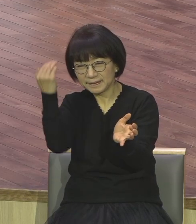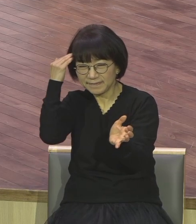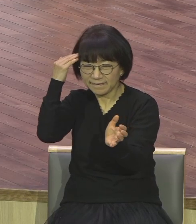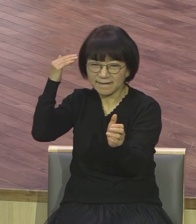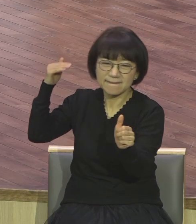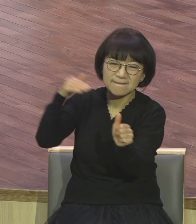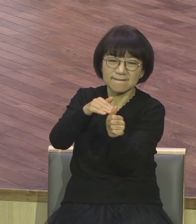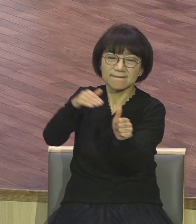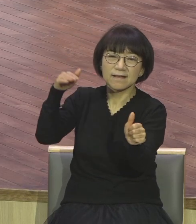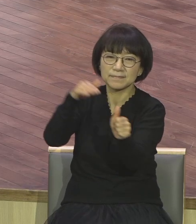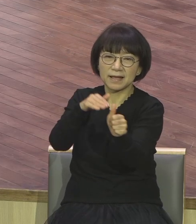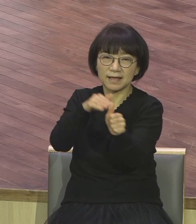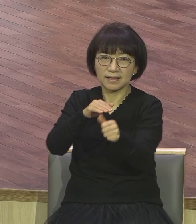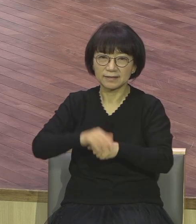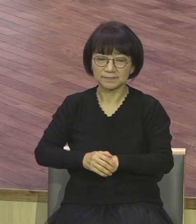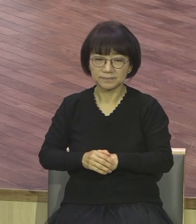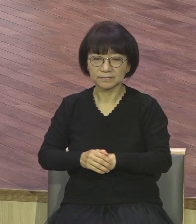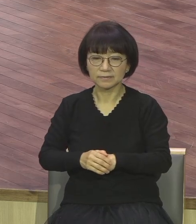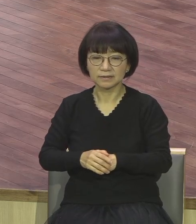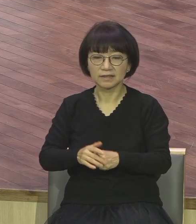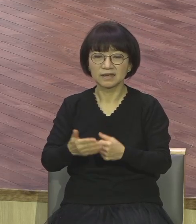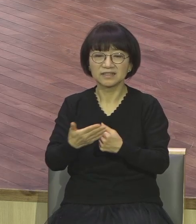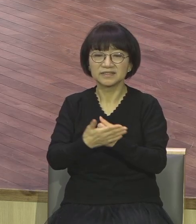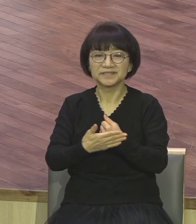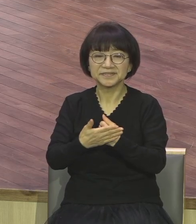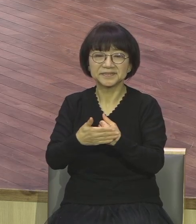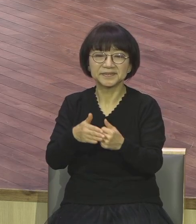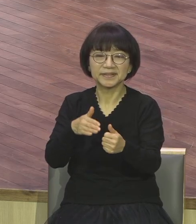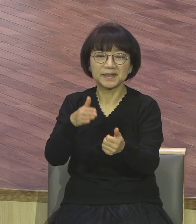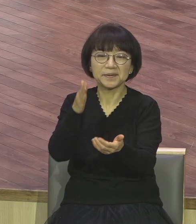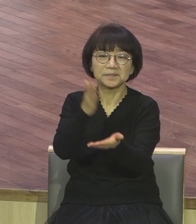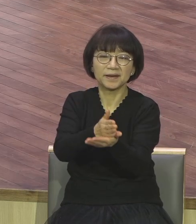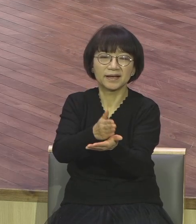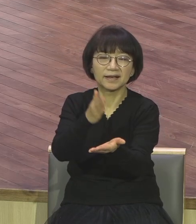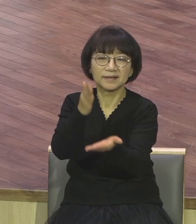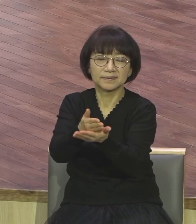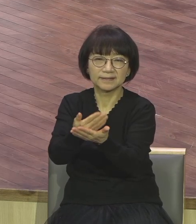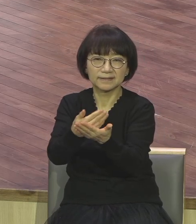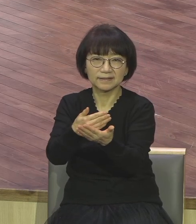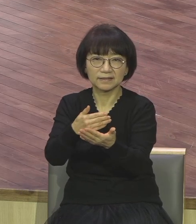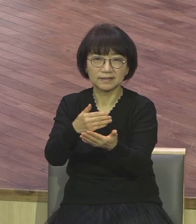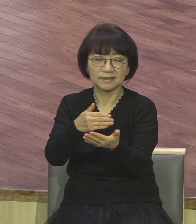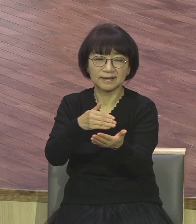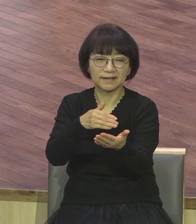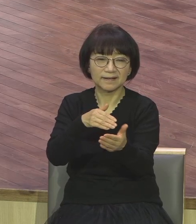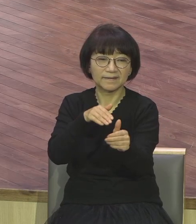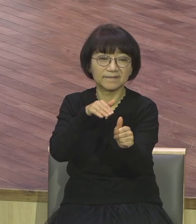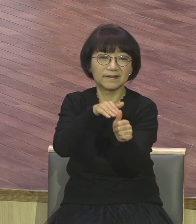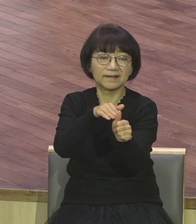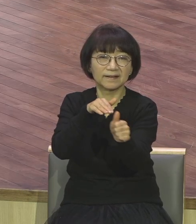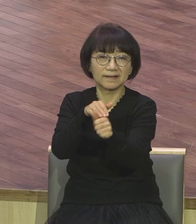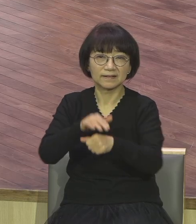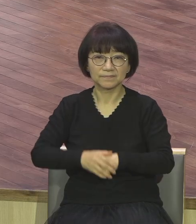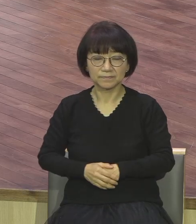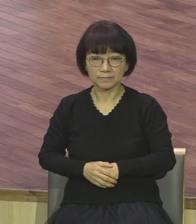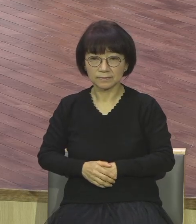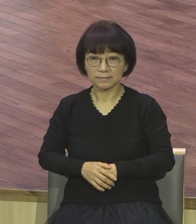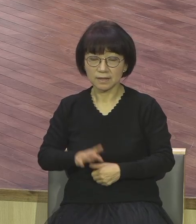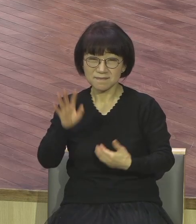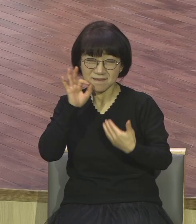계모하게 삭제시켜요 계모한 방법으로 너무 덜키면 쫓겨나니까 그게 아니라 아주 안 덜킬